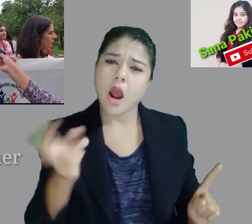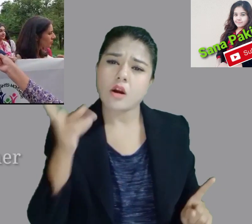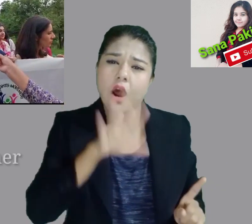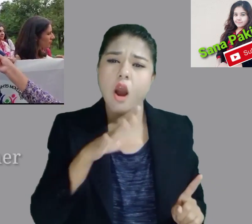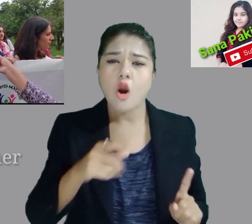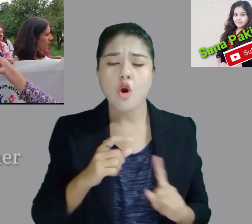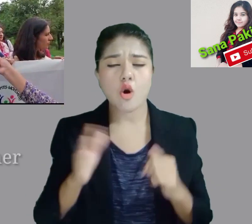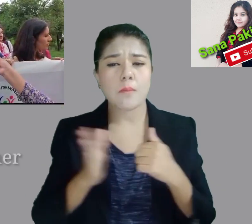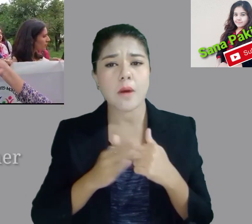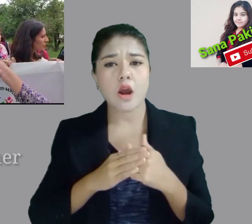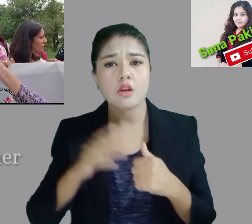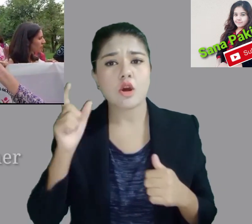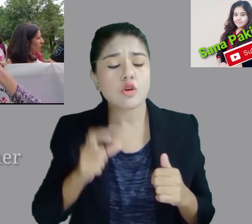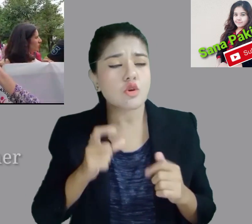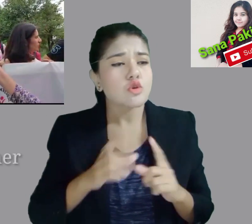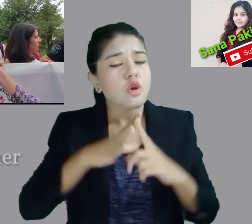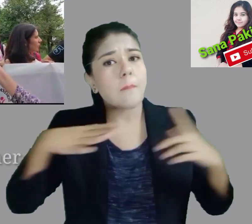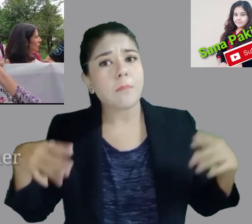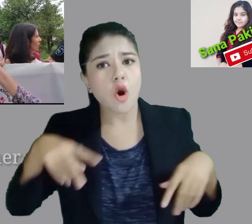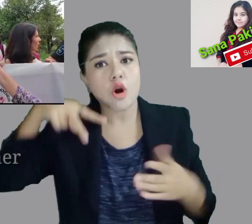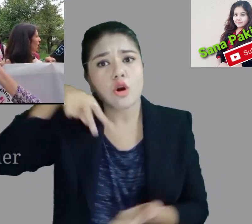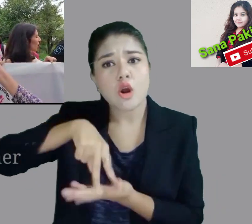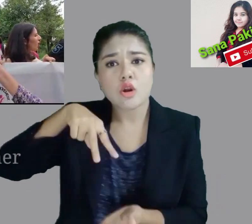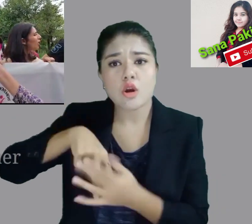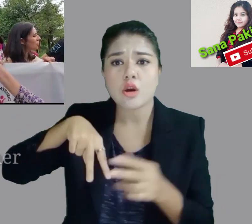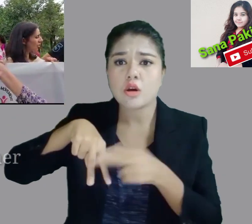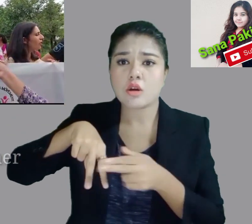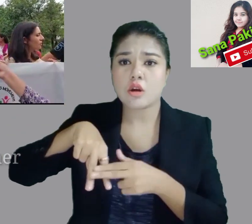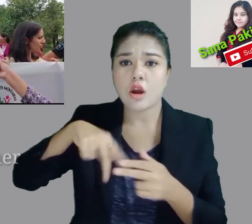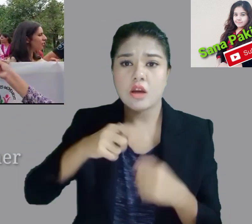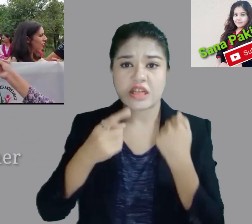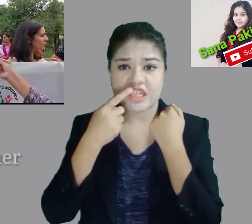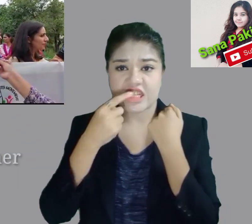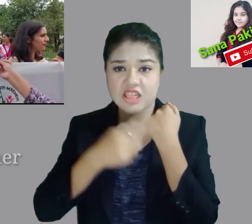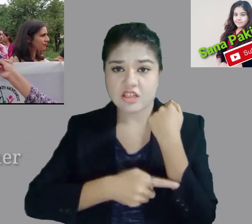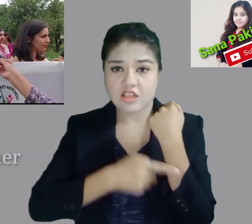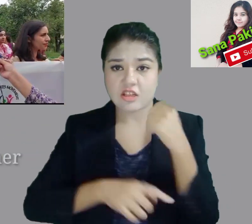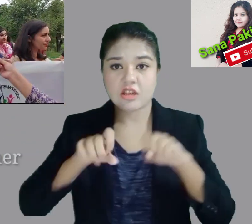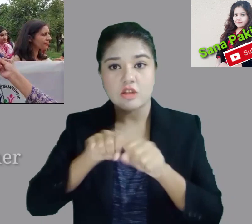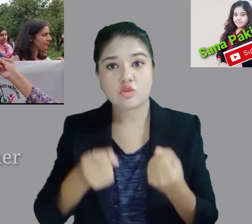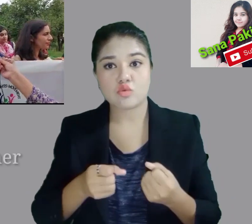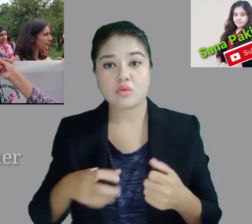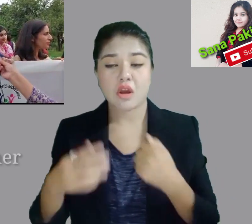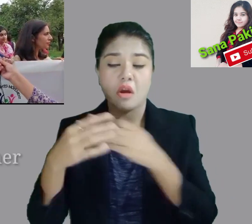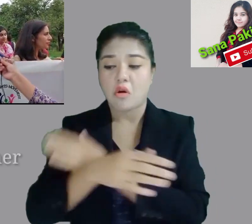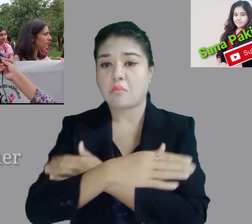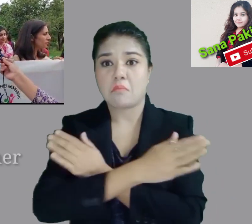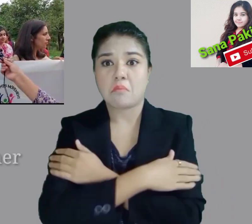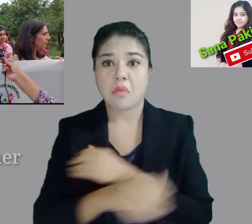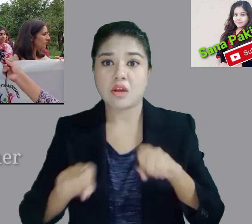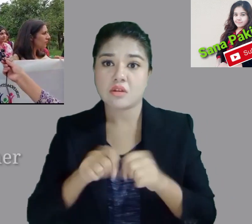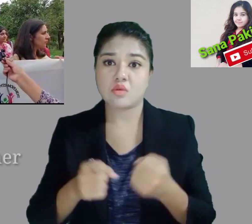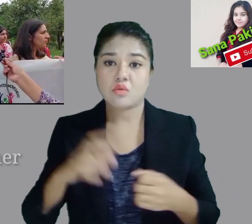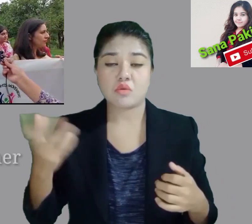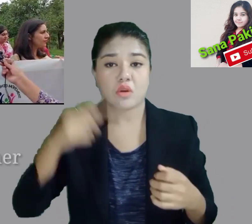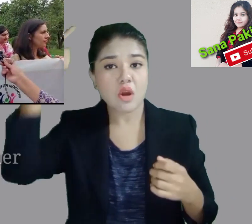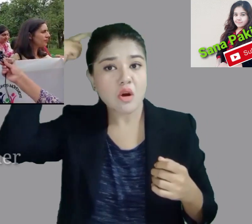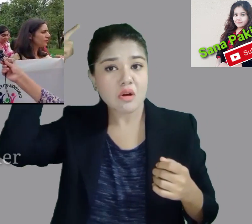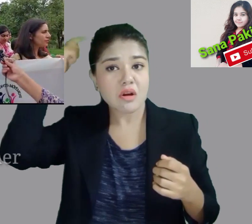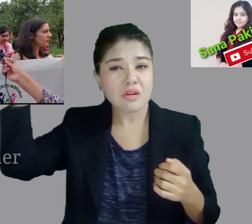ٹورچر کیوں کیا ہم اس کو کنٹیم کرتے ہیں اور اس کے ساتھ ساتھ ایف آئی آر جو اتنی بوکس قسم کی ایف آئی آر درج کی گئی ہے ہم اس کو